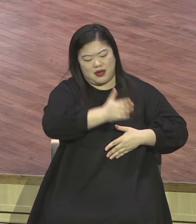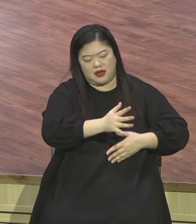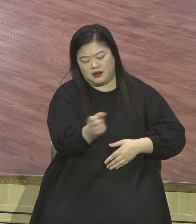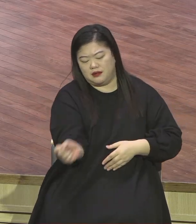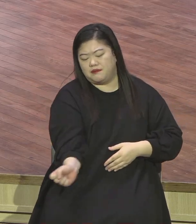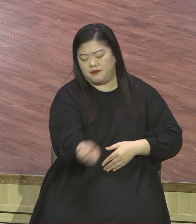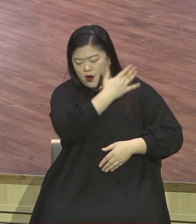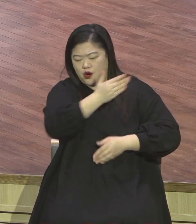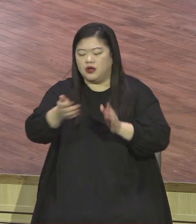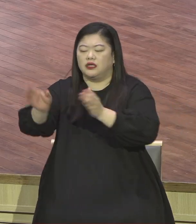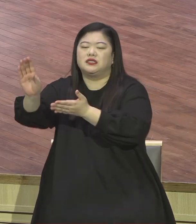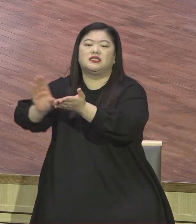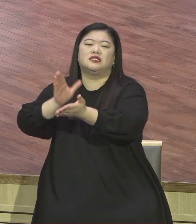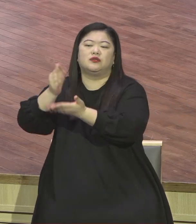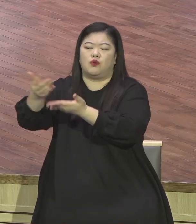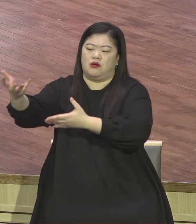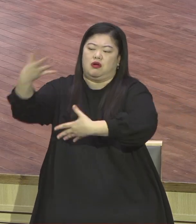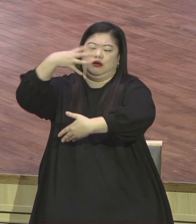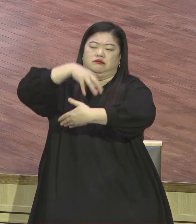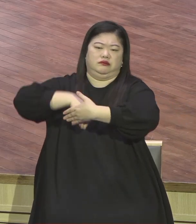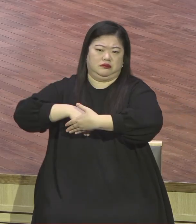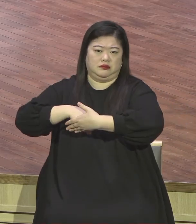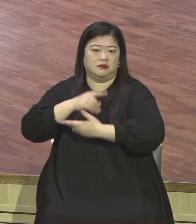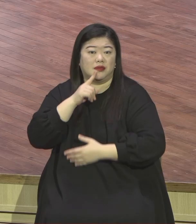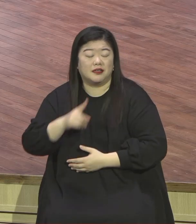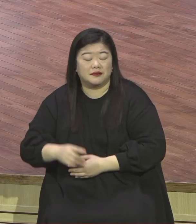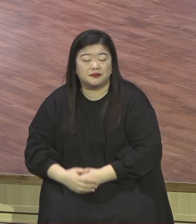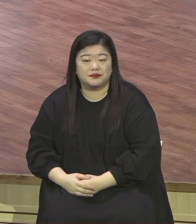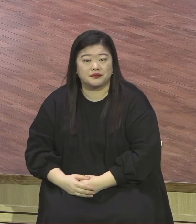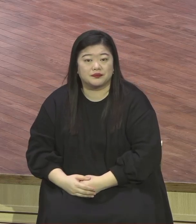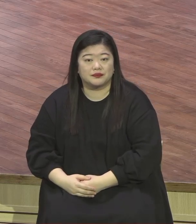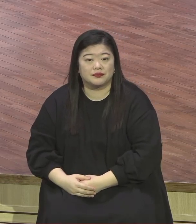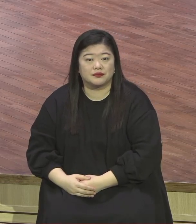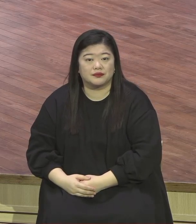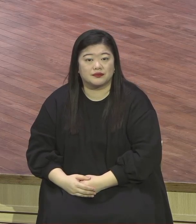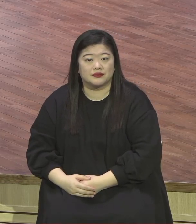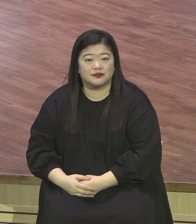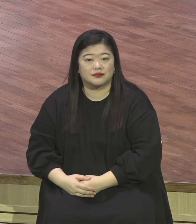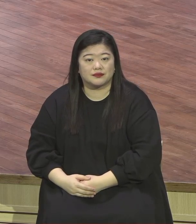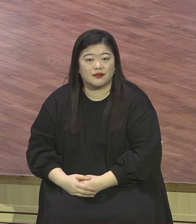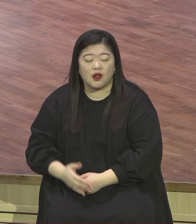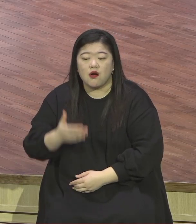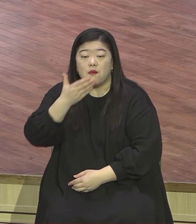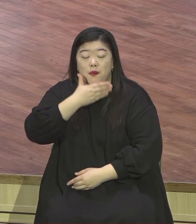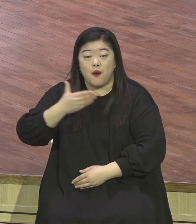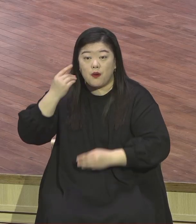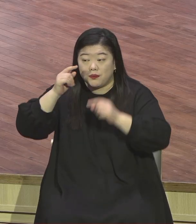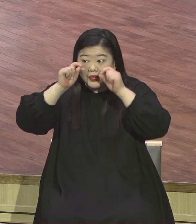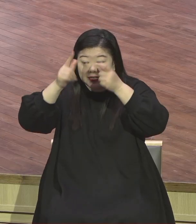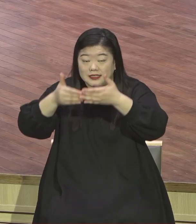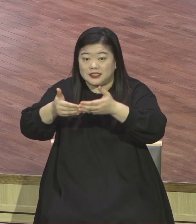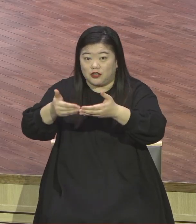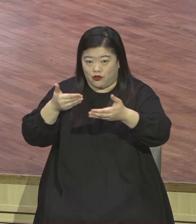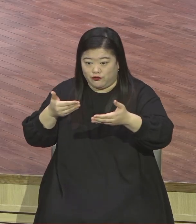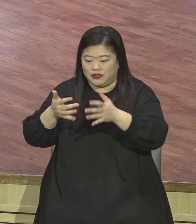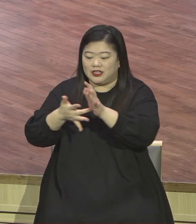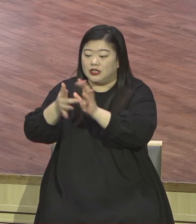이 예틀이 안 깨져요 예틀 은혜 받기 전에 봄 깨닫기 전에 예수가 그러자는 사실을 깨닫기 전에 가졌던 그